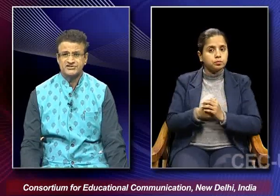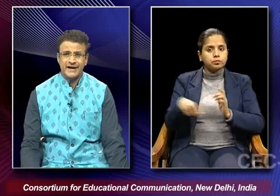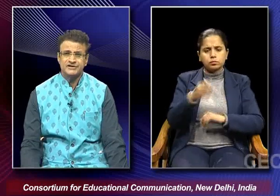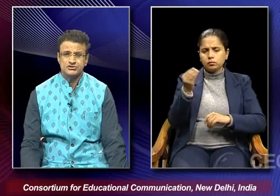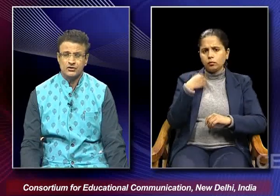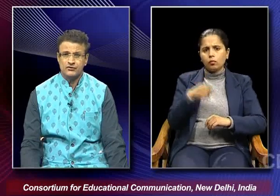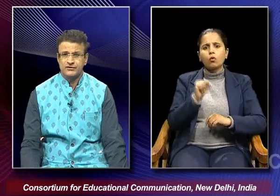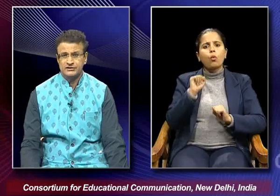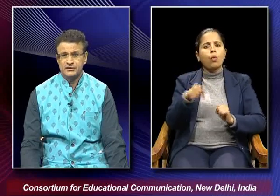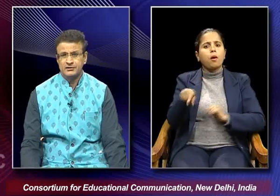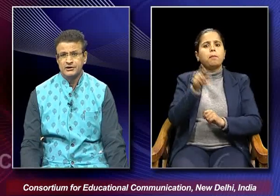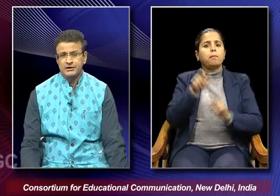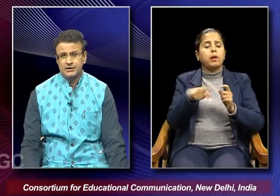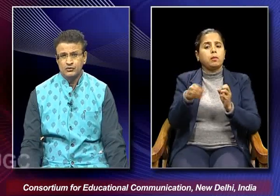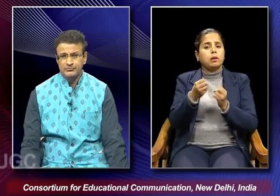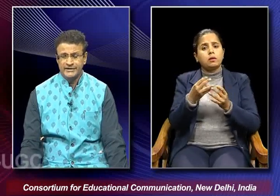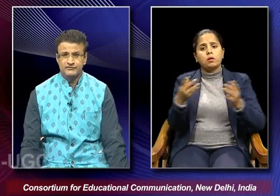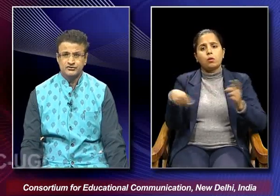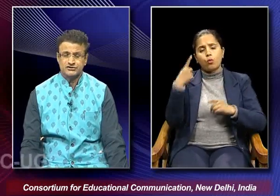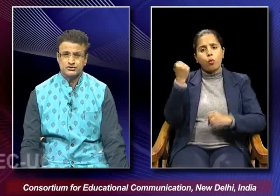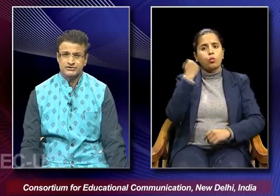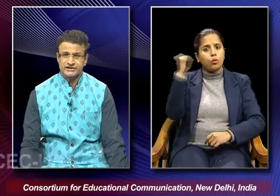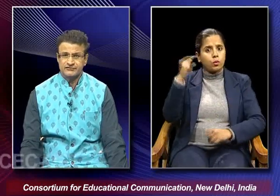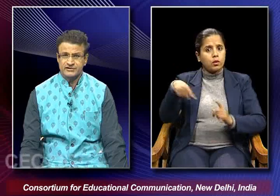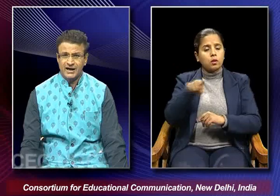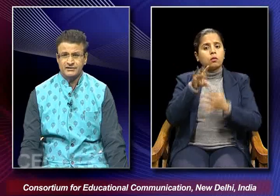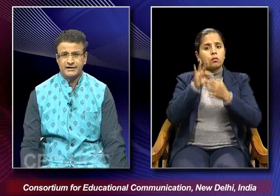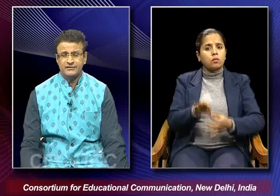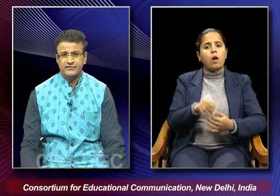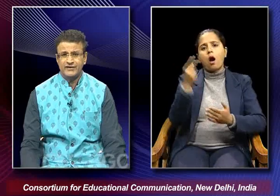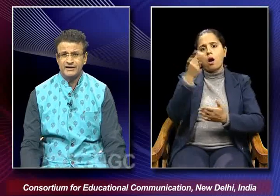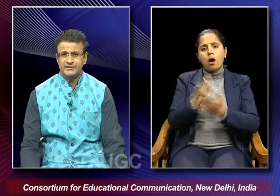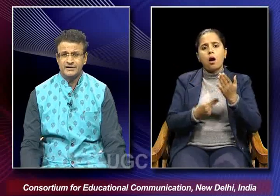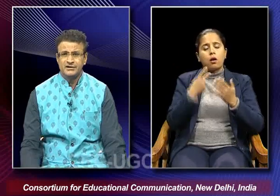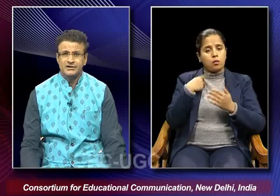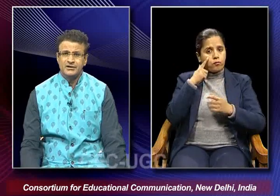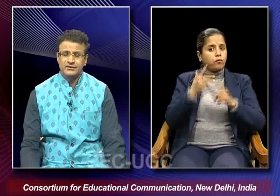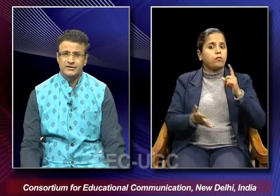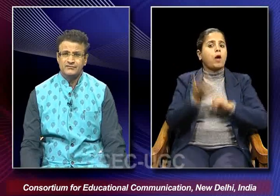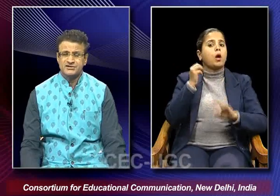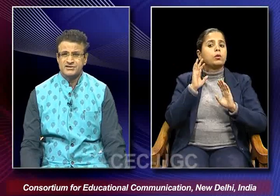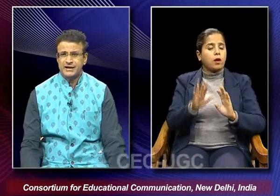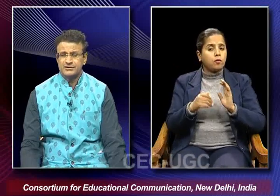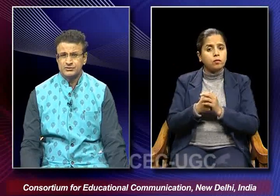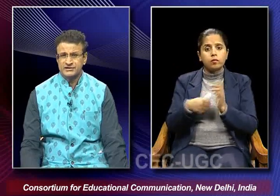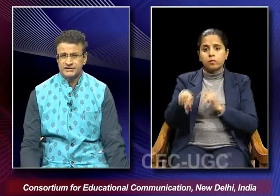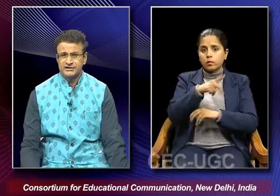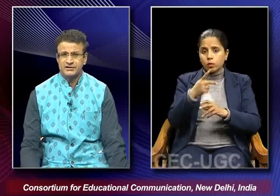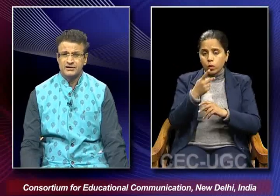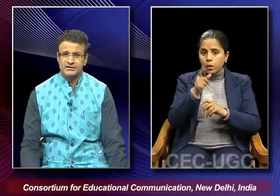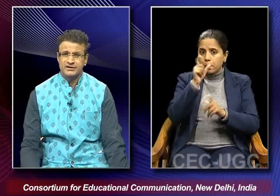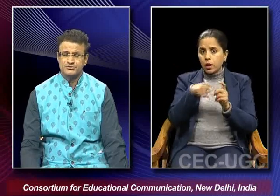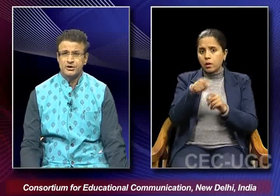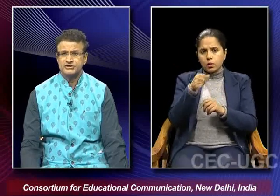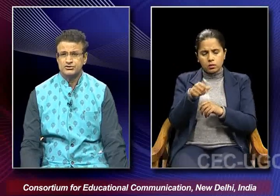of the strands of the movement which was associated with art and we find that when is trying to critique